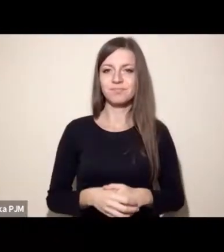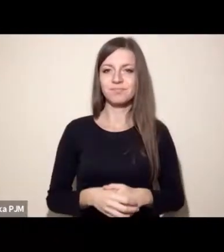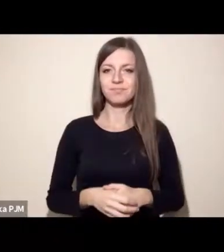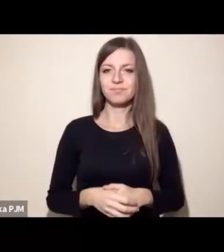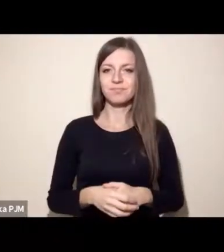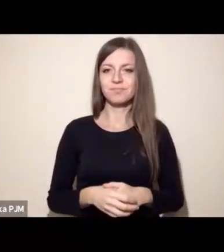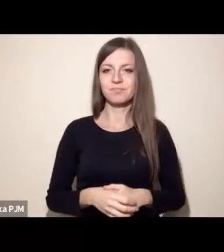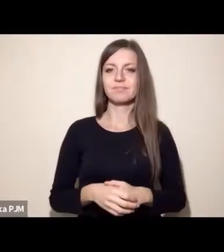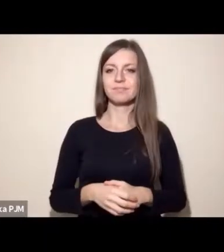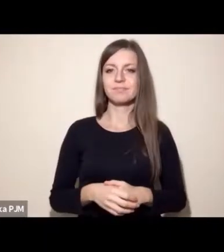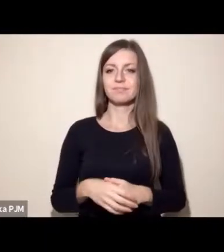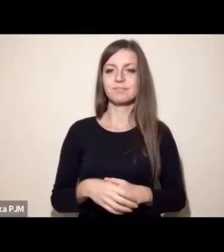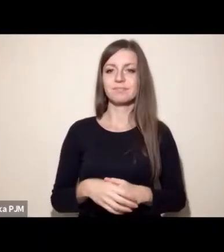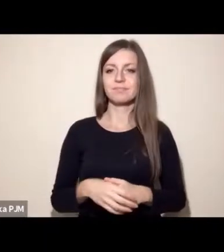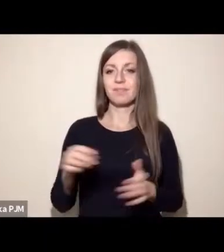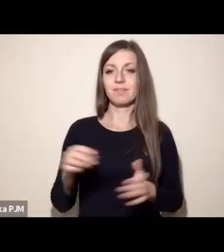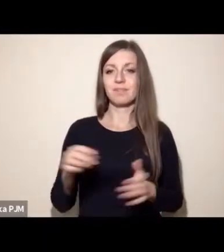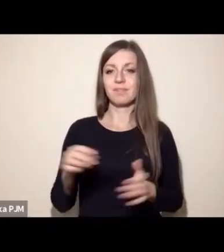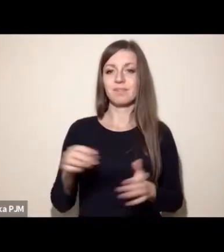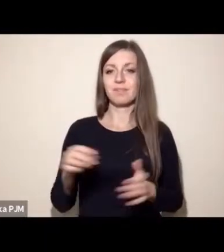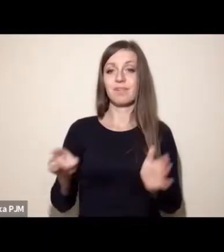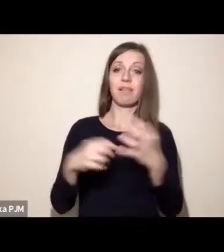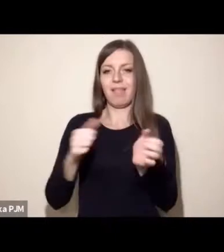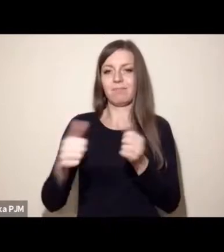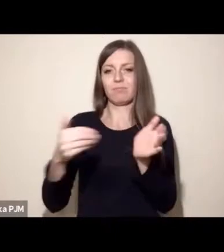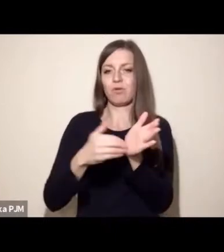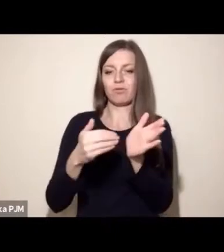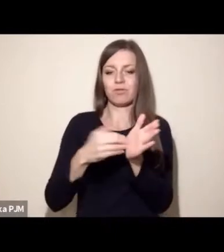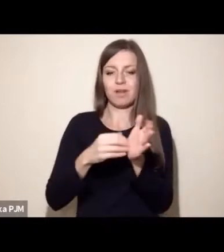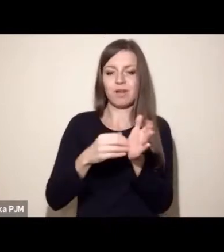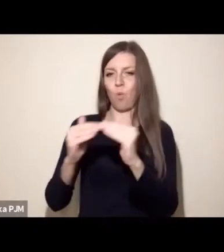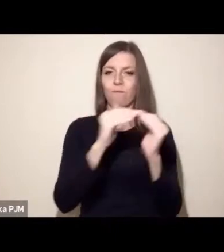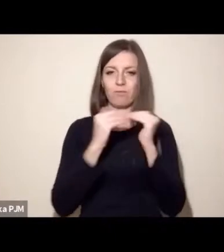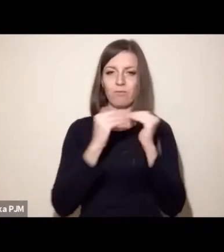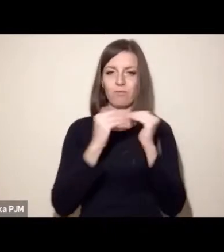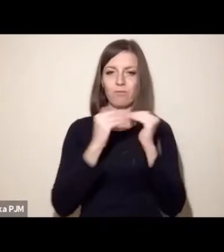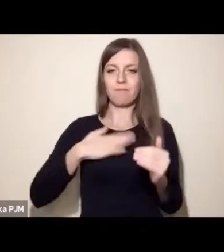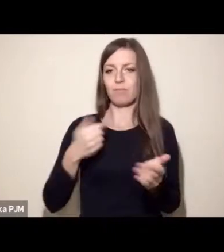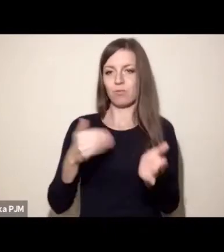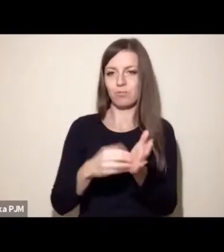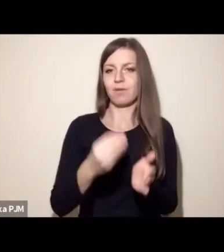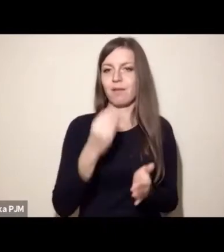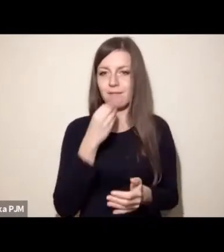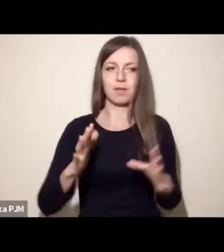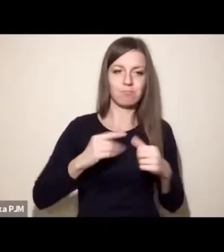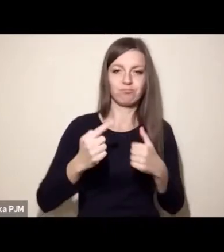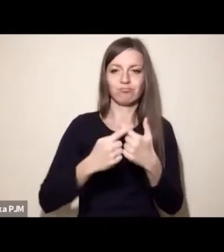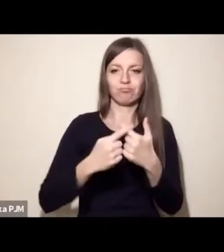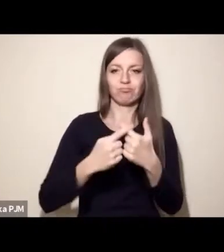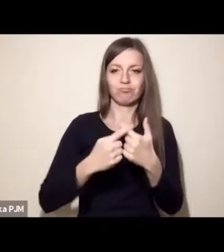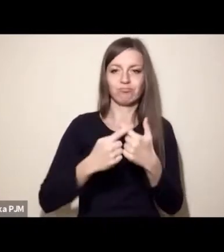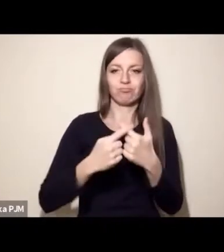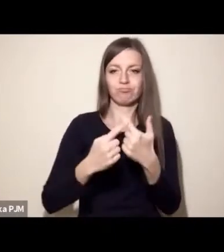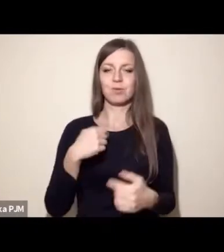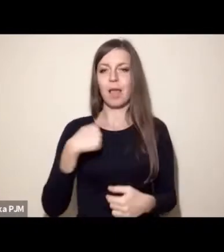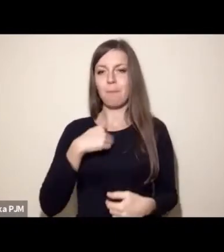zwierzęta zwykle w tym kontekście. Te podstawowe potrzeby są